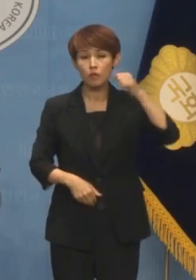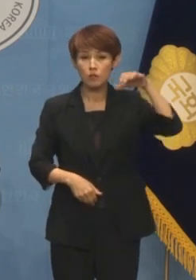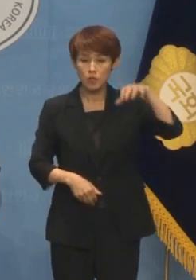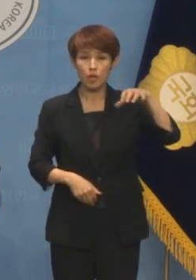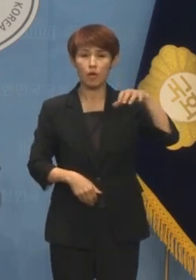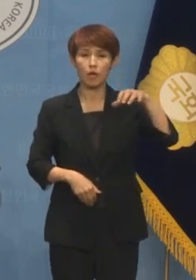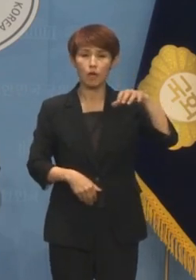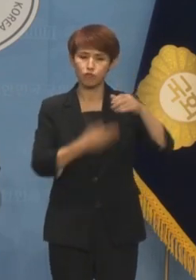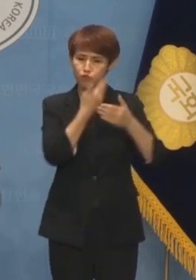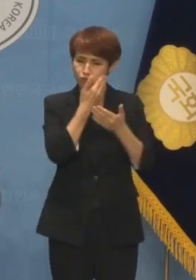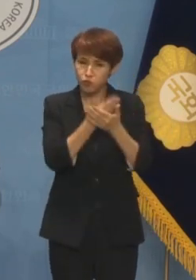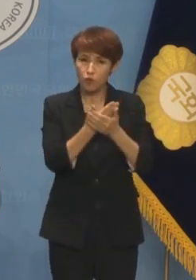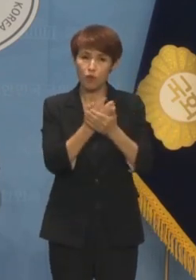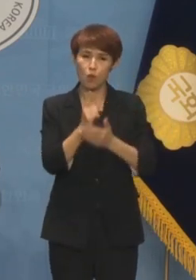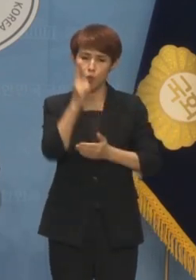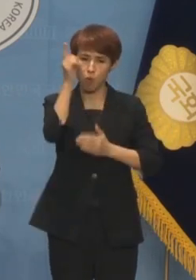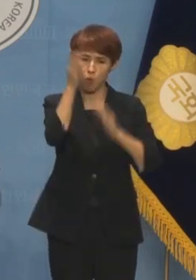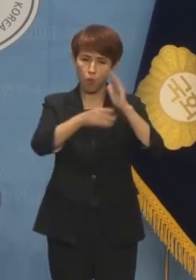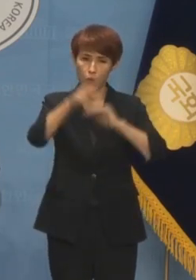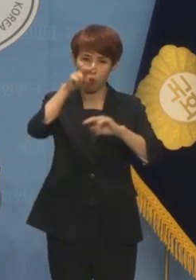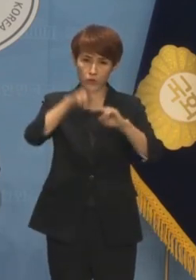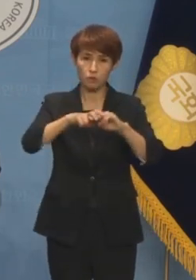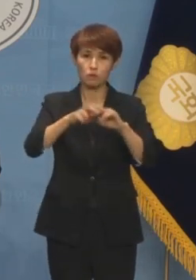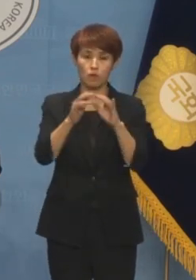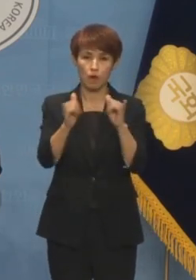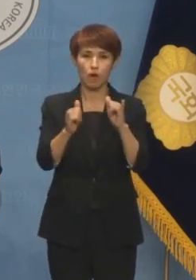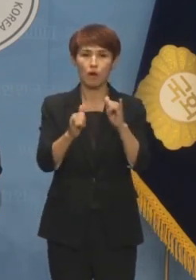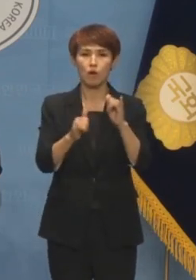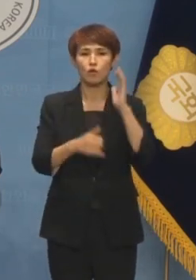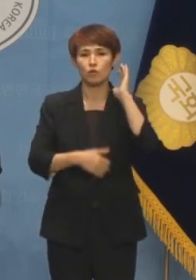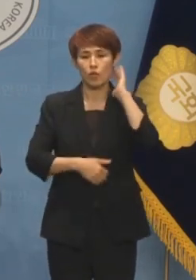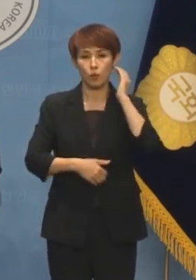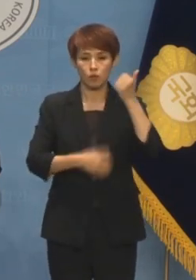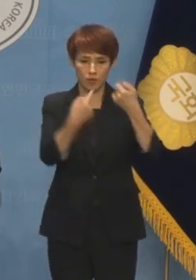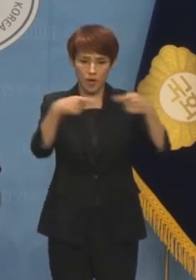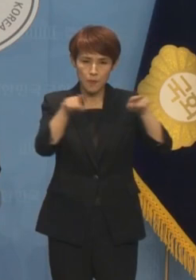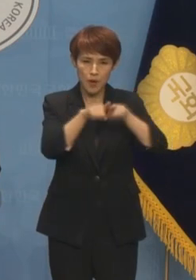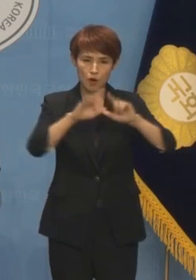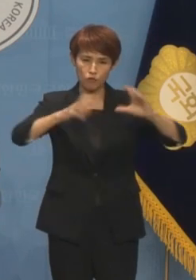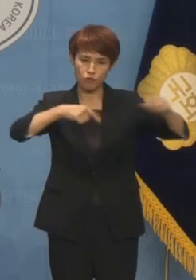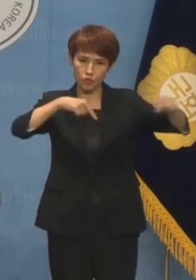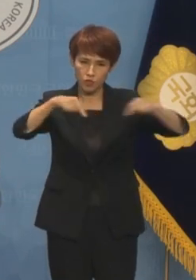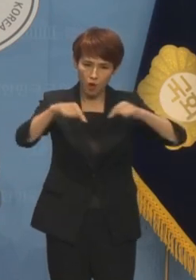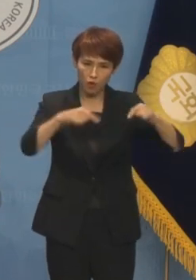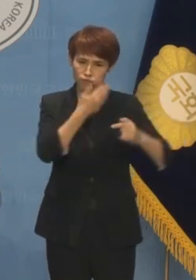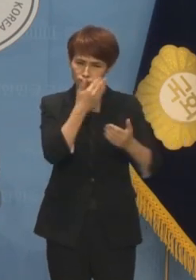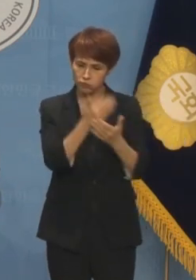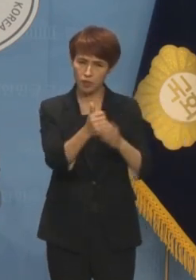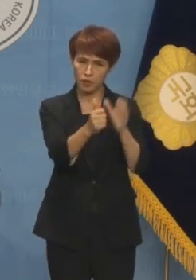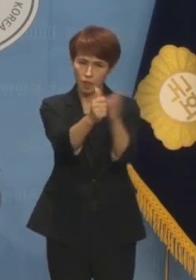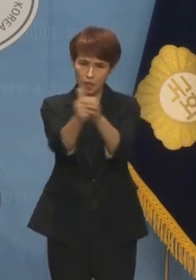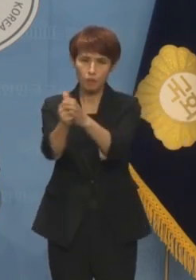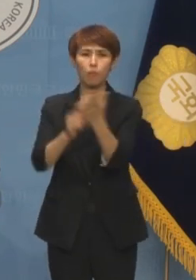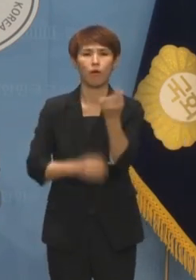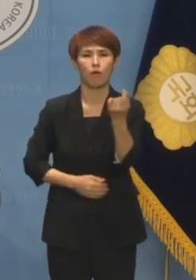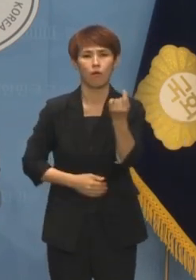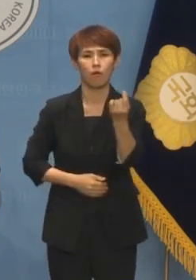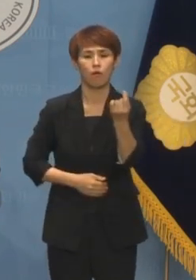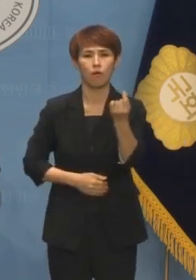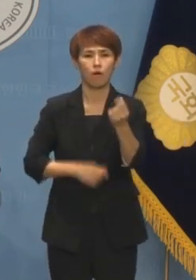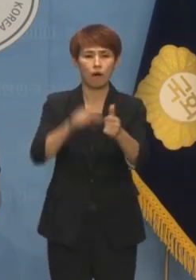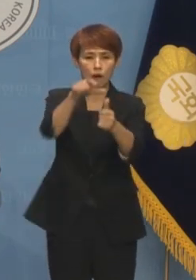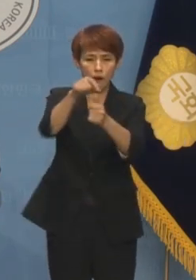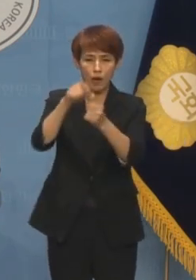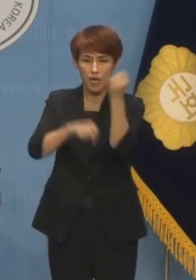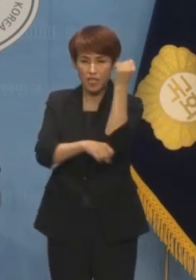고위공직은 윤 대통령과 함께 국정을 고민하고 운영하는 중책입니다 인사의 기준이